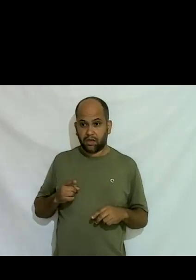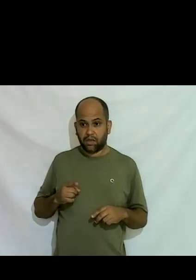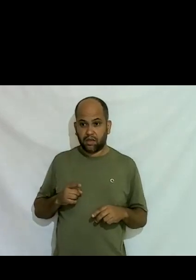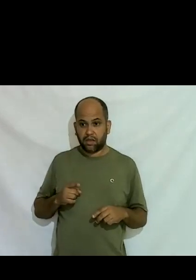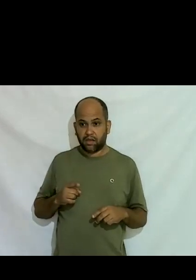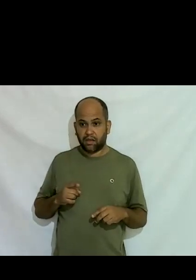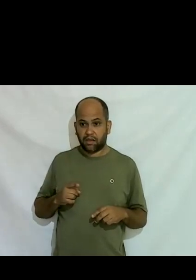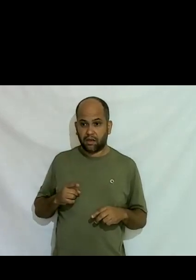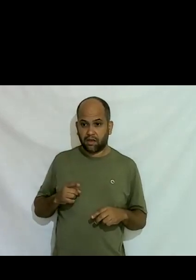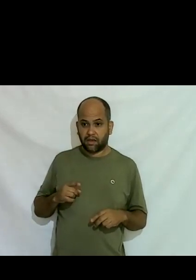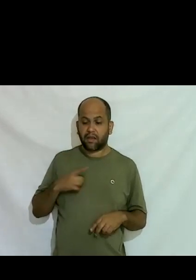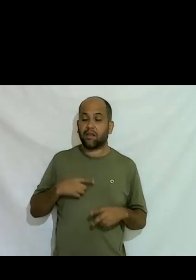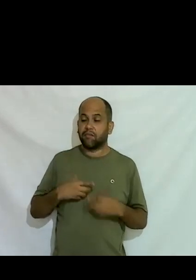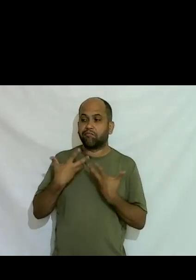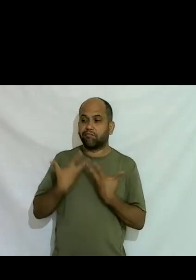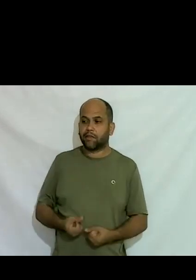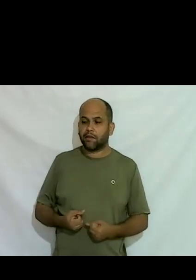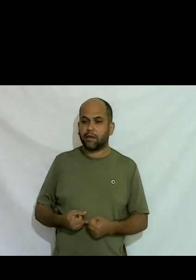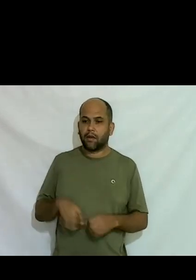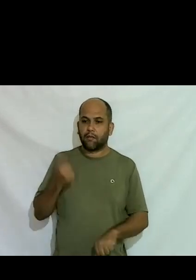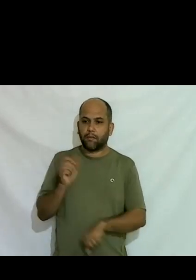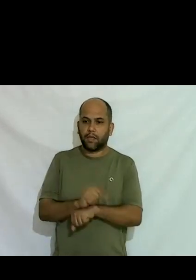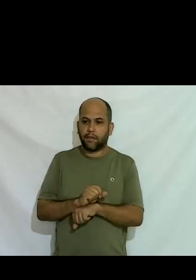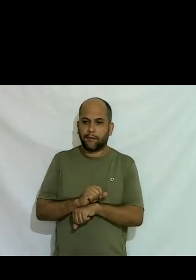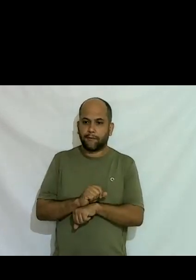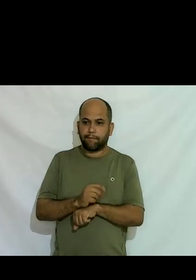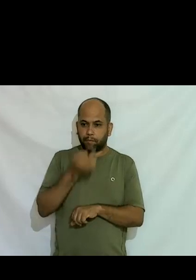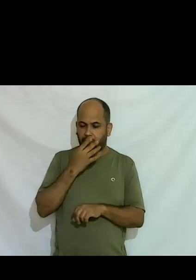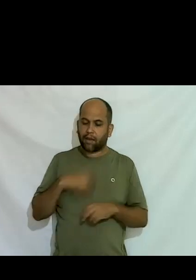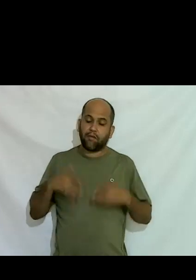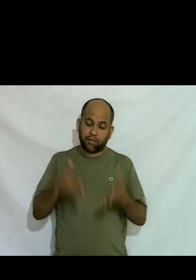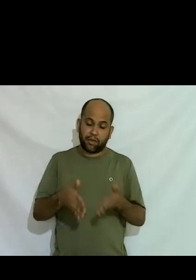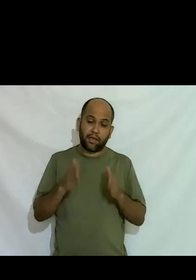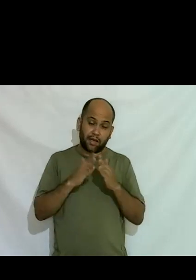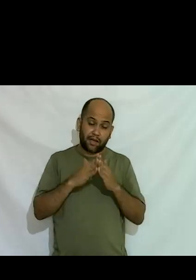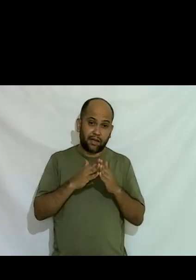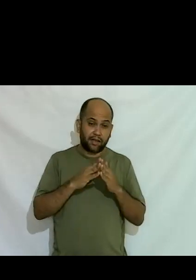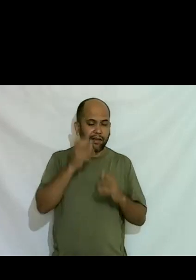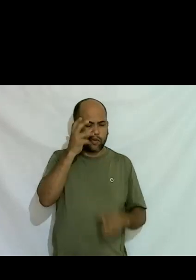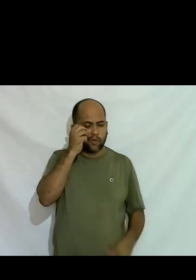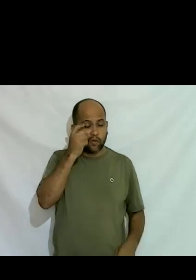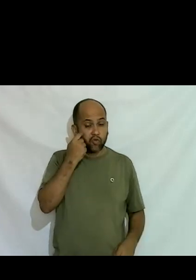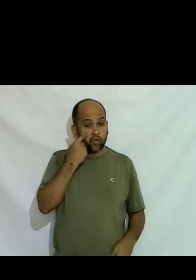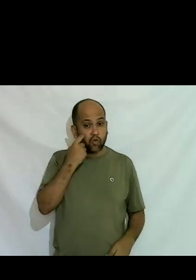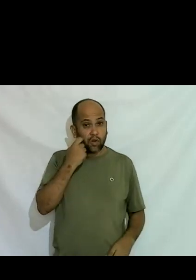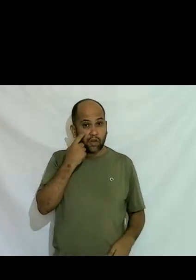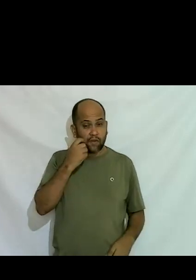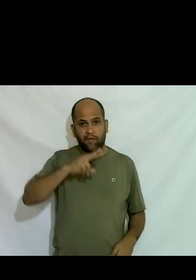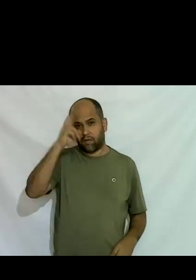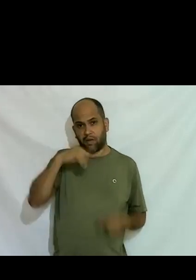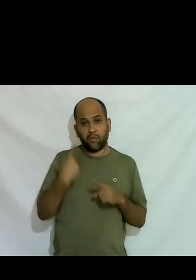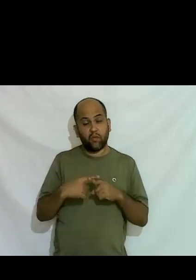esse foi o argumento que me convenceu a parar eu me lembro que eu cheguei em casa naquela noite chorei muito porque eu queria muito e